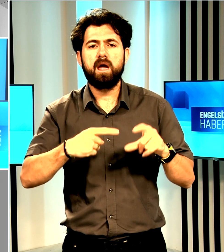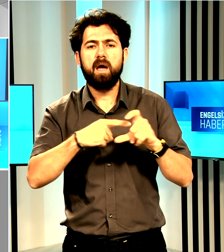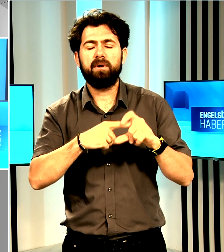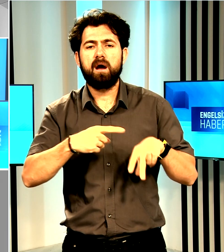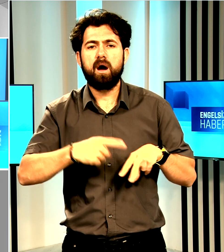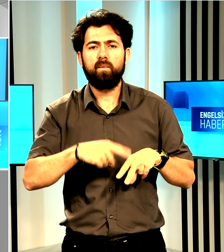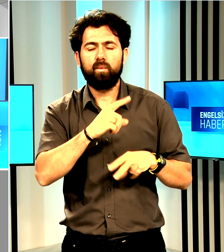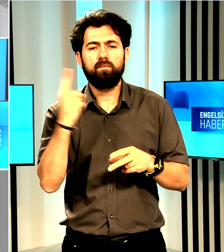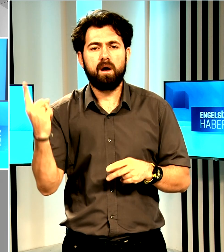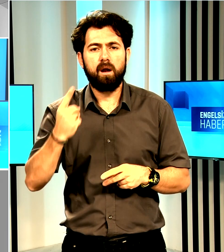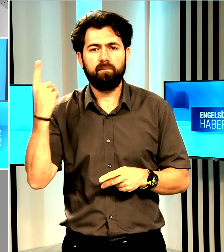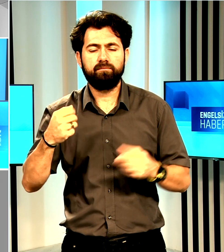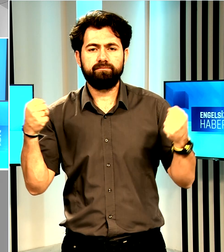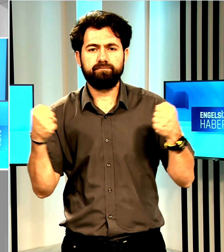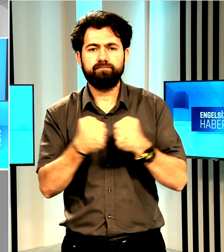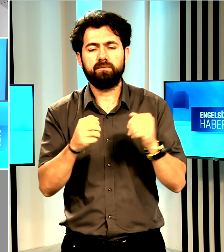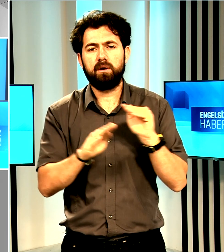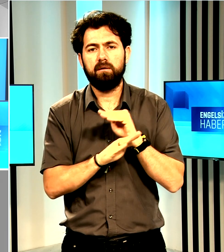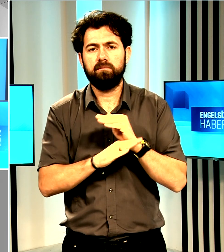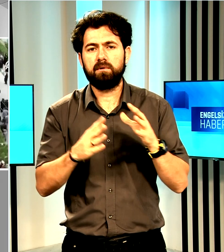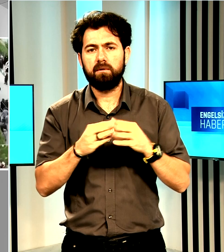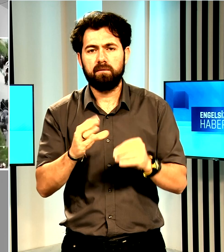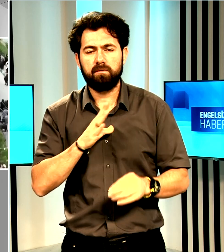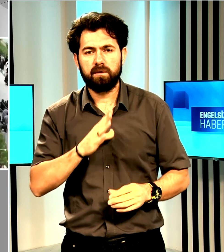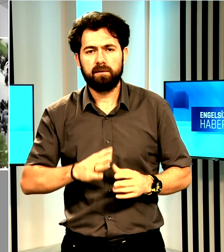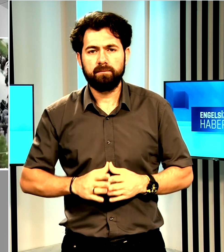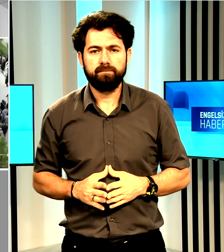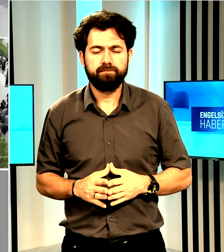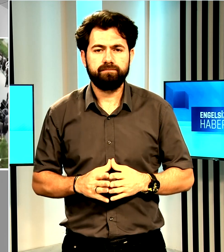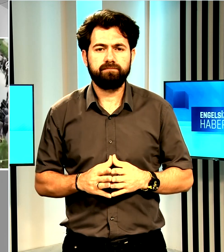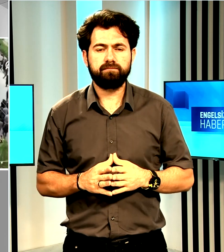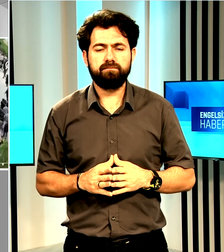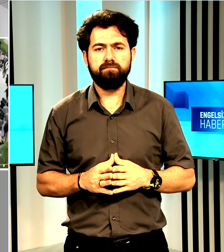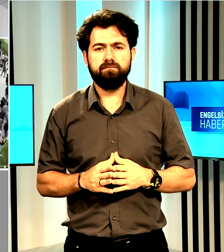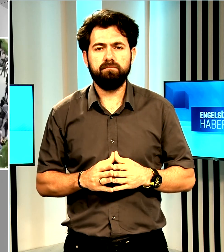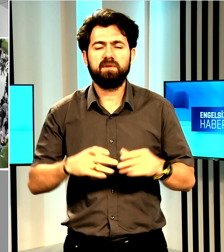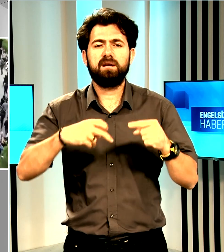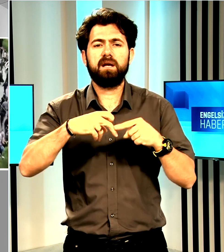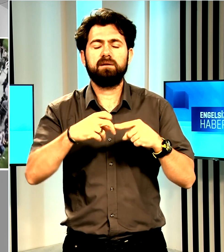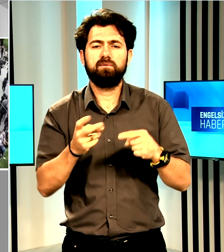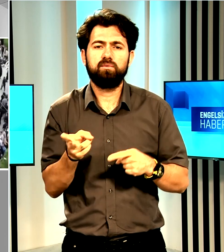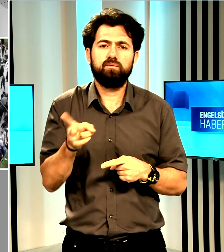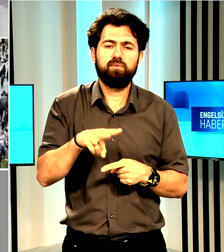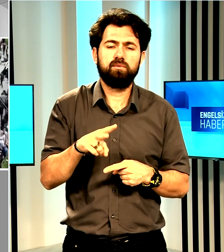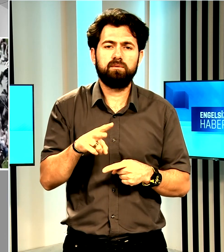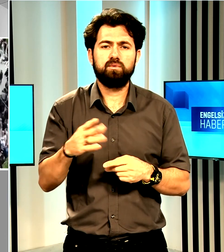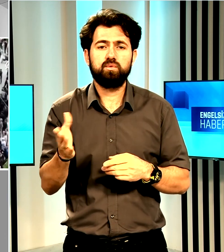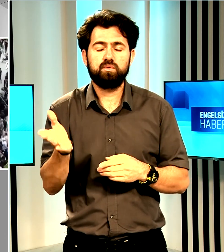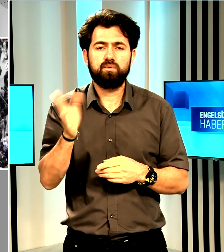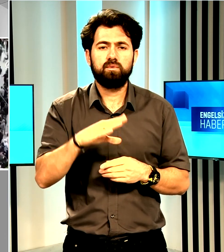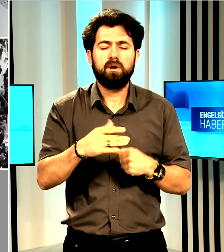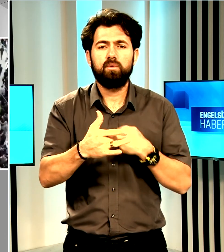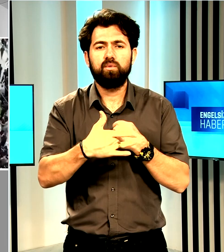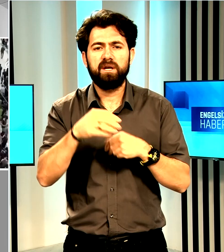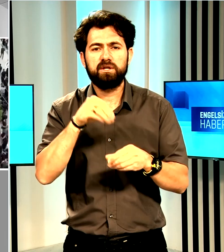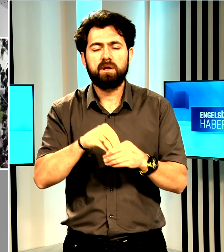helikopter kazasında hayatını kaybetti. Reisinin vefatının ardından ülkede